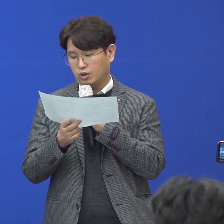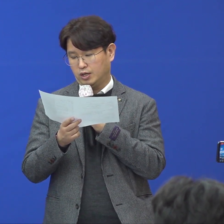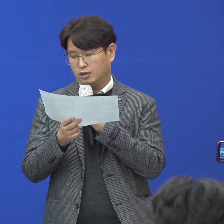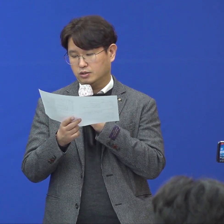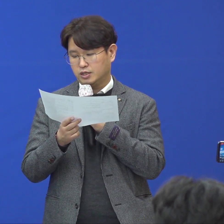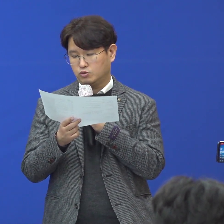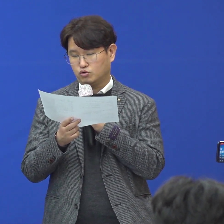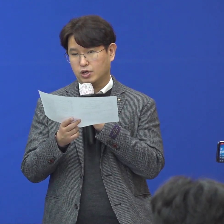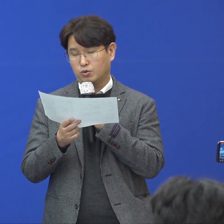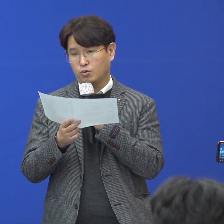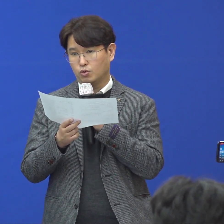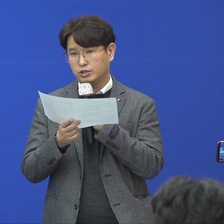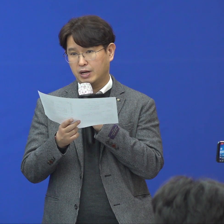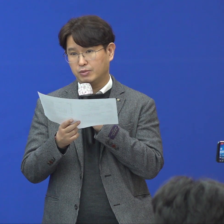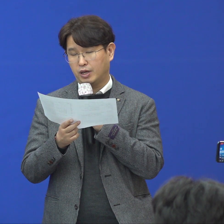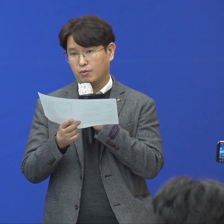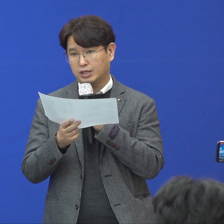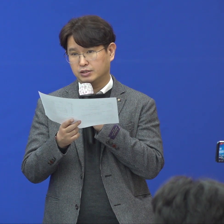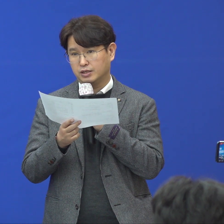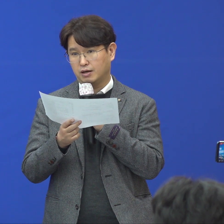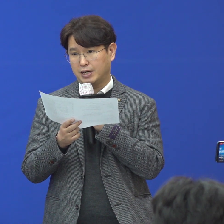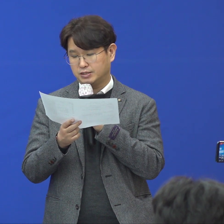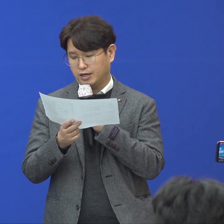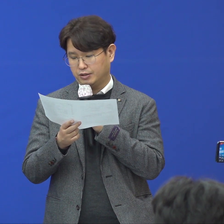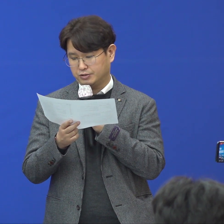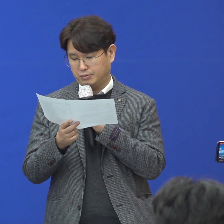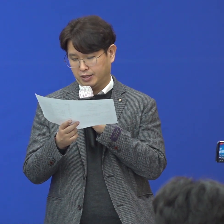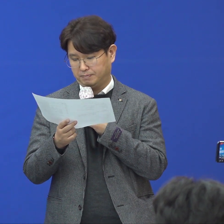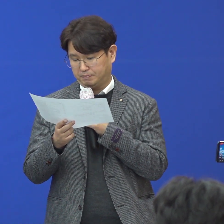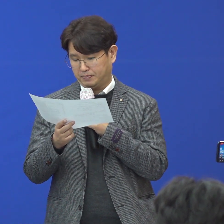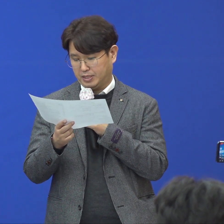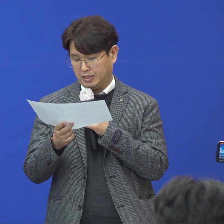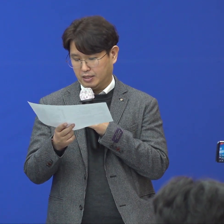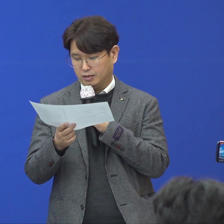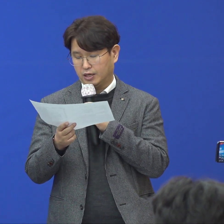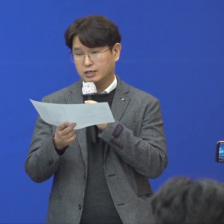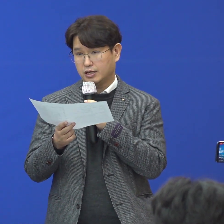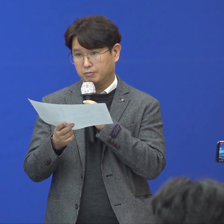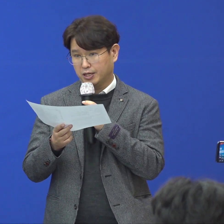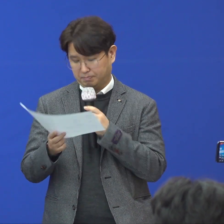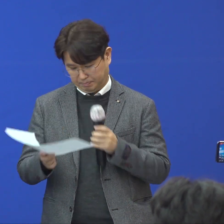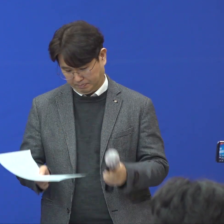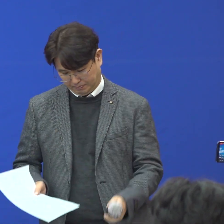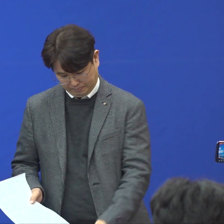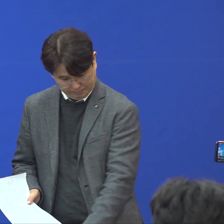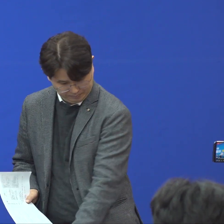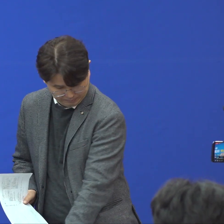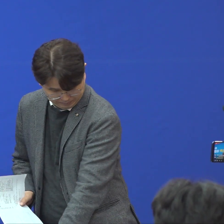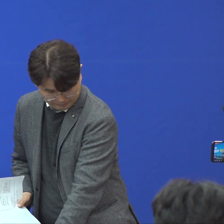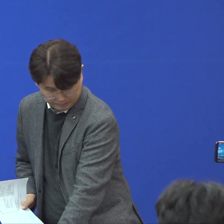나왔고, 현재 추가로 51명의 확진자가 발생하였습니다. 네, 이상입니다.